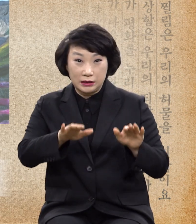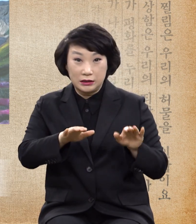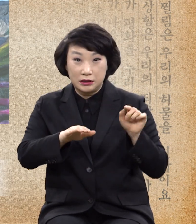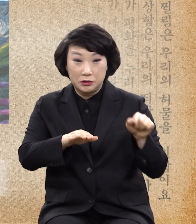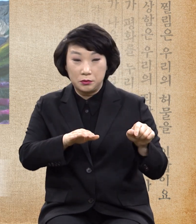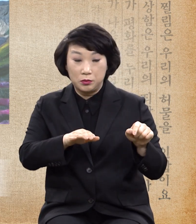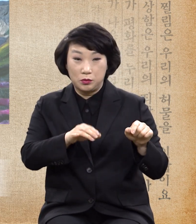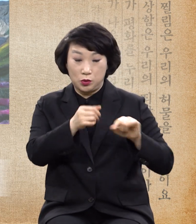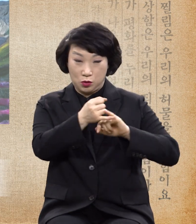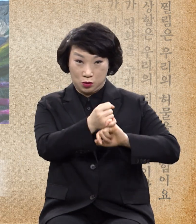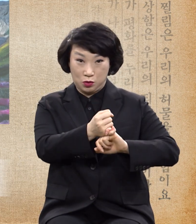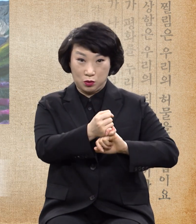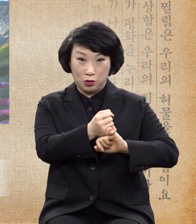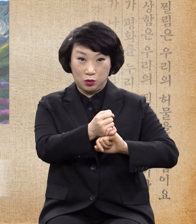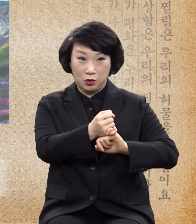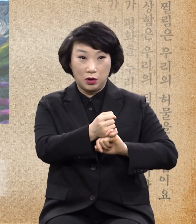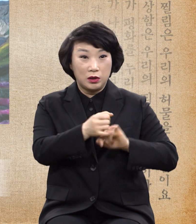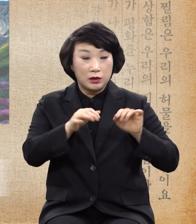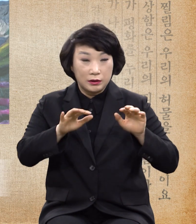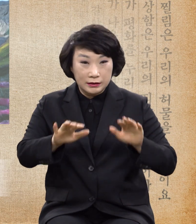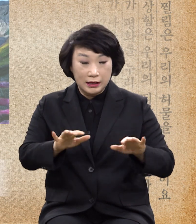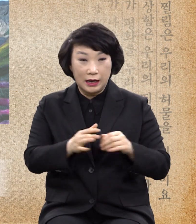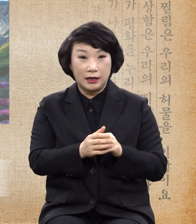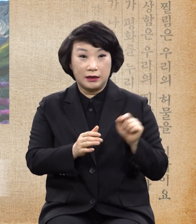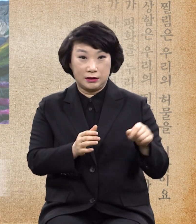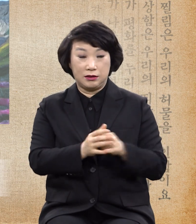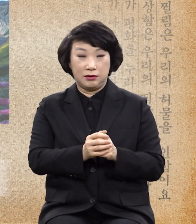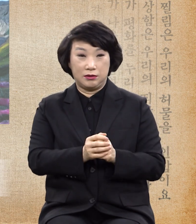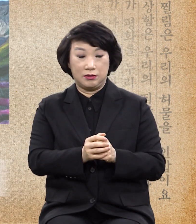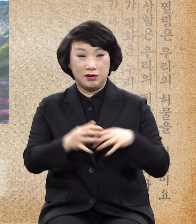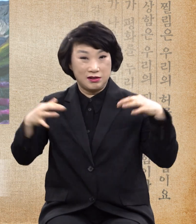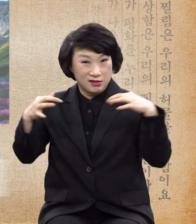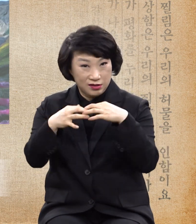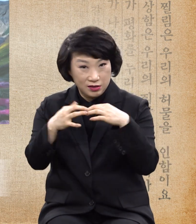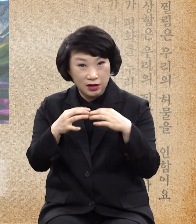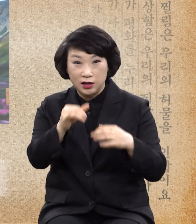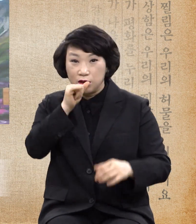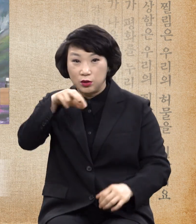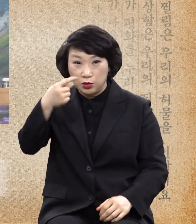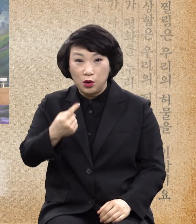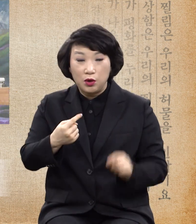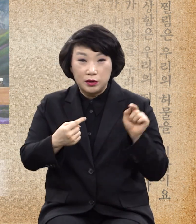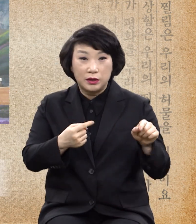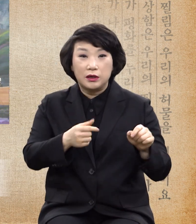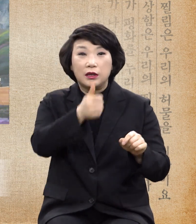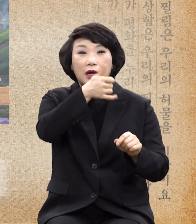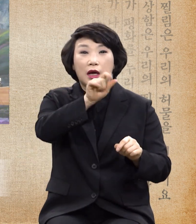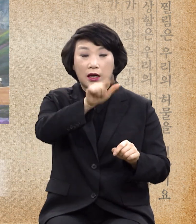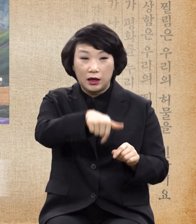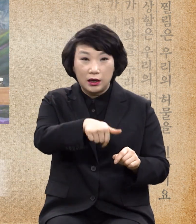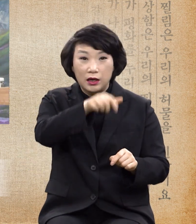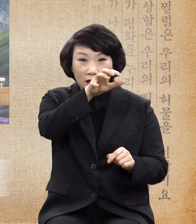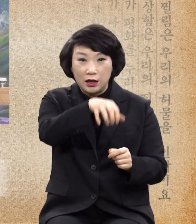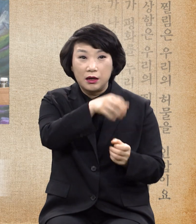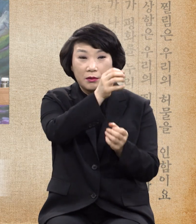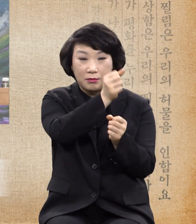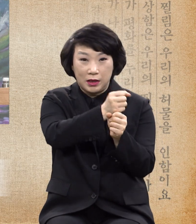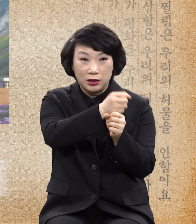전쟁을 해서 핵 지구를 폭발시키든 모르든지